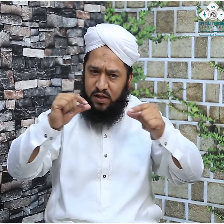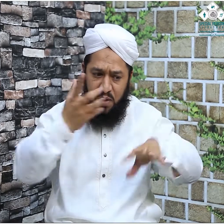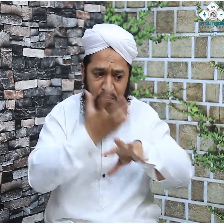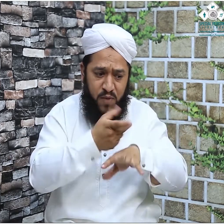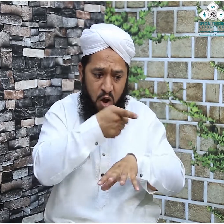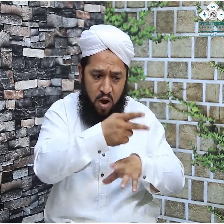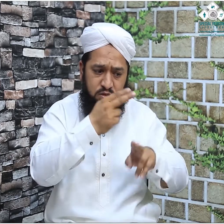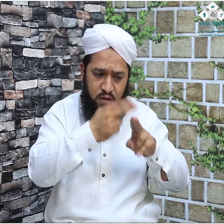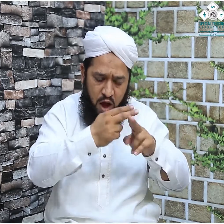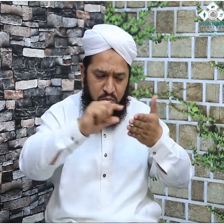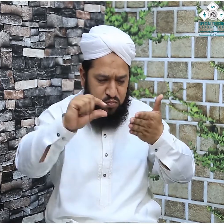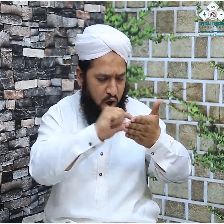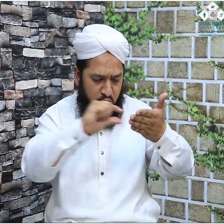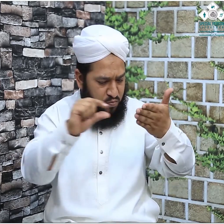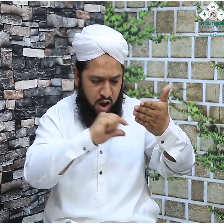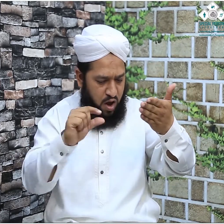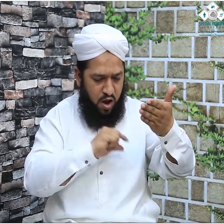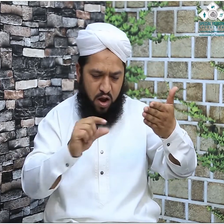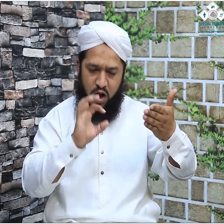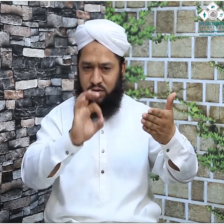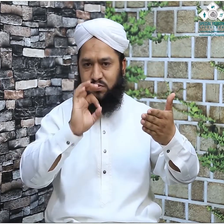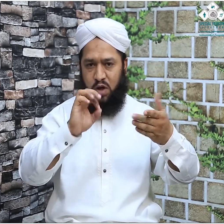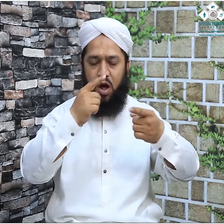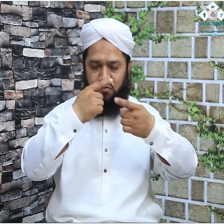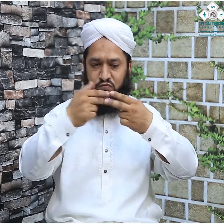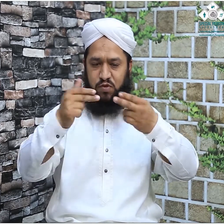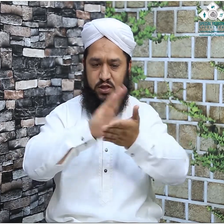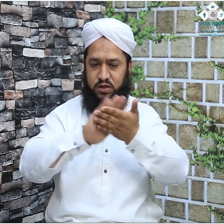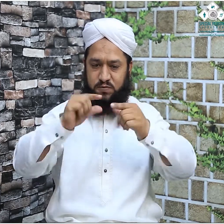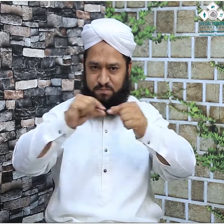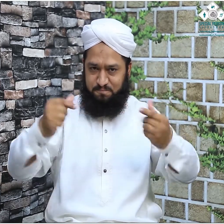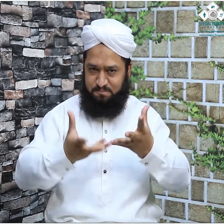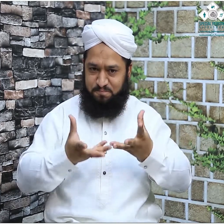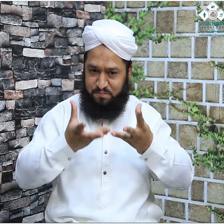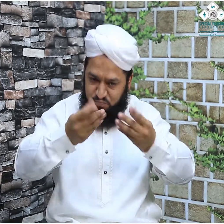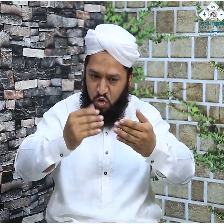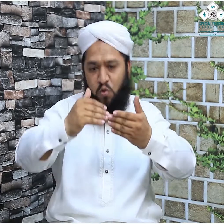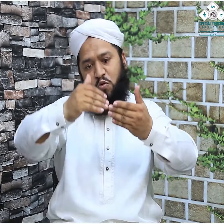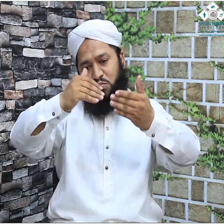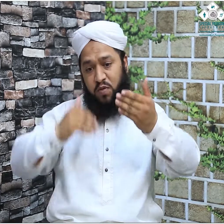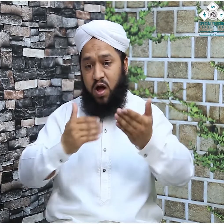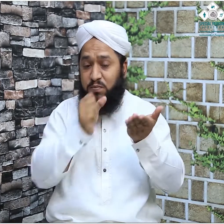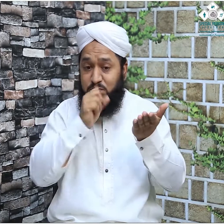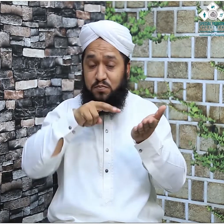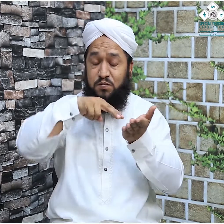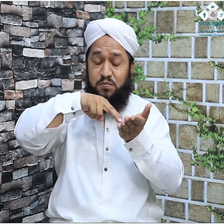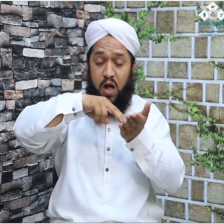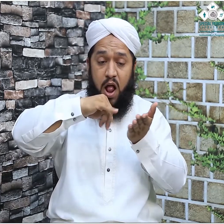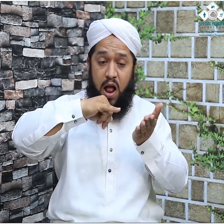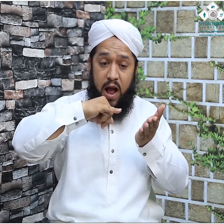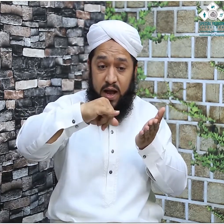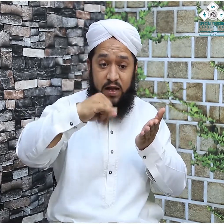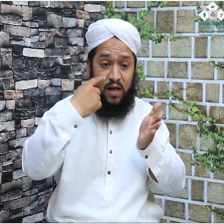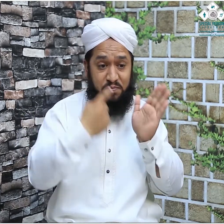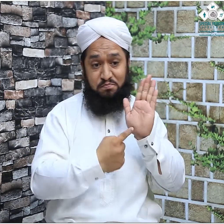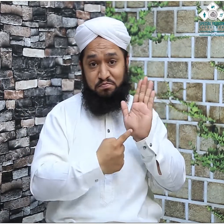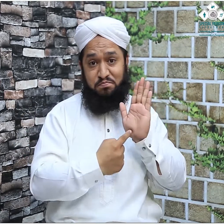ہیں قیامت کی اس ایسی نشانی کی طرف جو ہو چکی ہے نبی پاک علیہ وسلم نے فرمایا حجرِ اسوط اور مقامِ